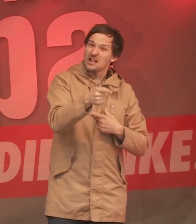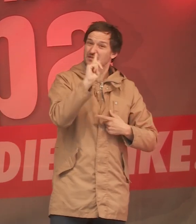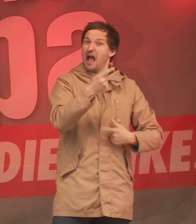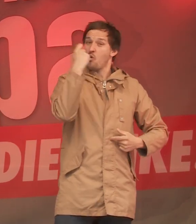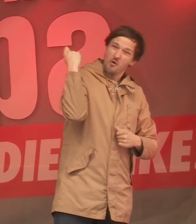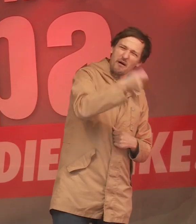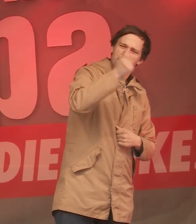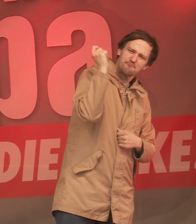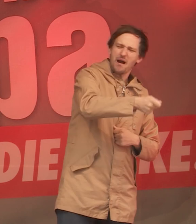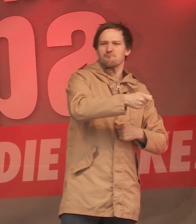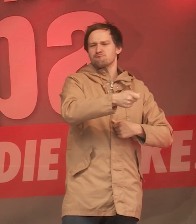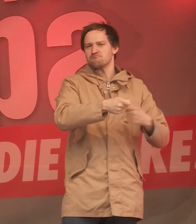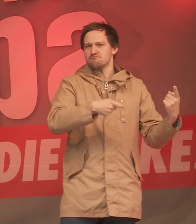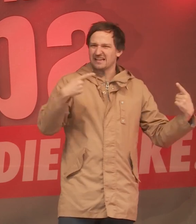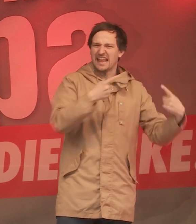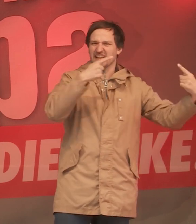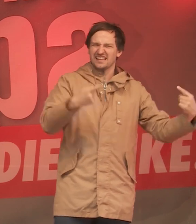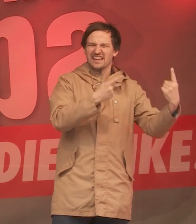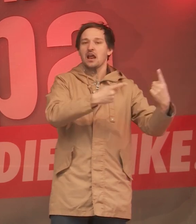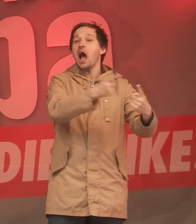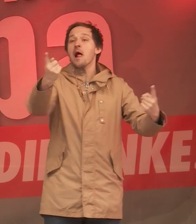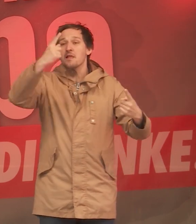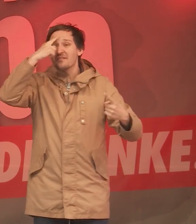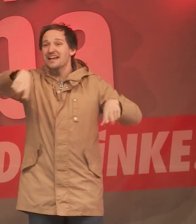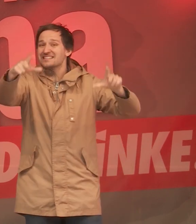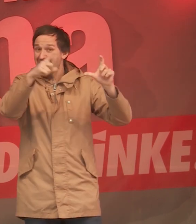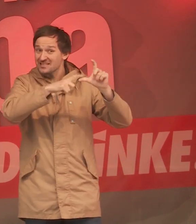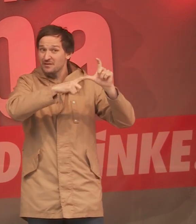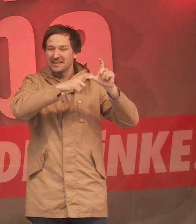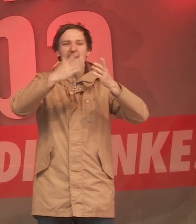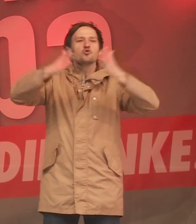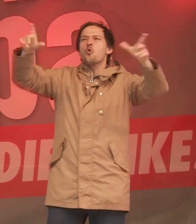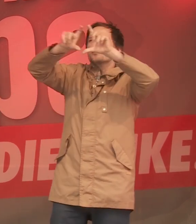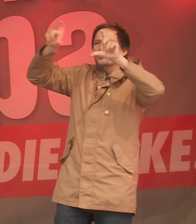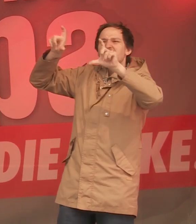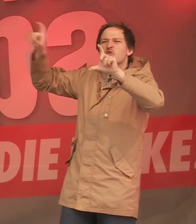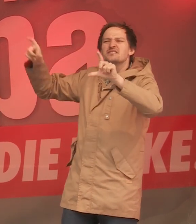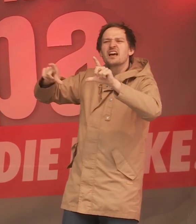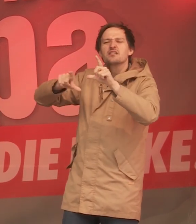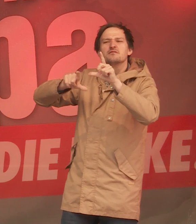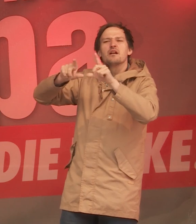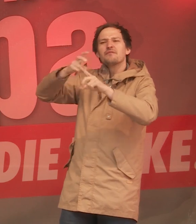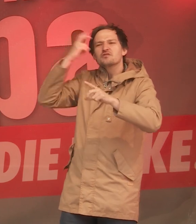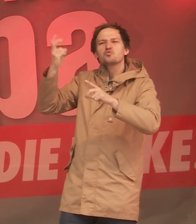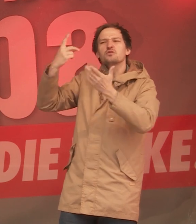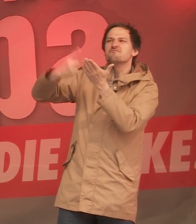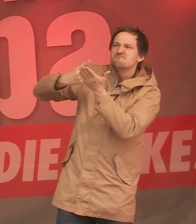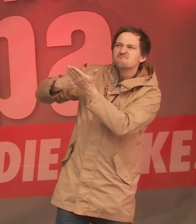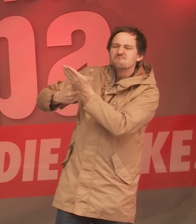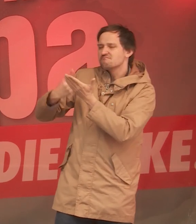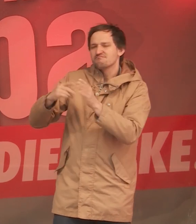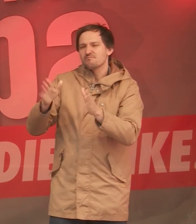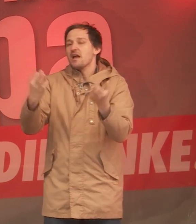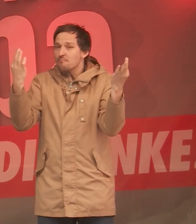doch alle wissen, dass die SPD sich ohnehin nicht mit den großen Konzernen anlegen wird. Dazu braucht man schon die Linke.